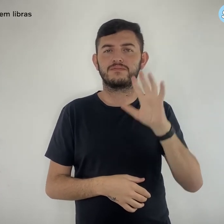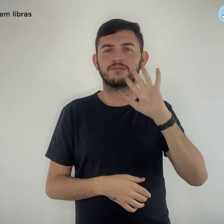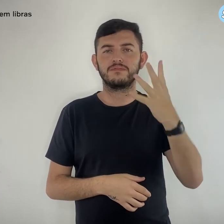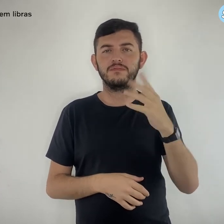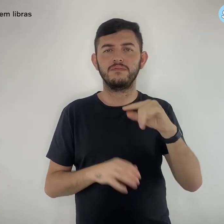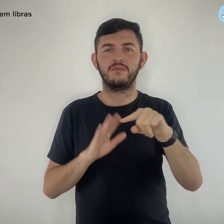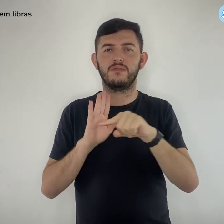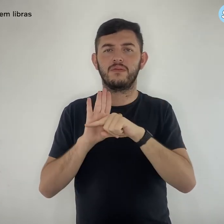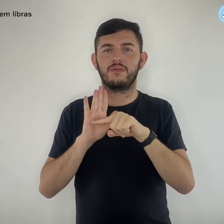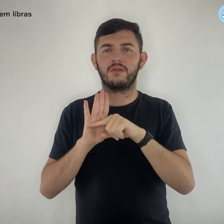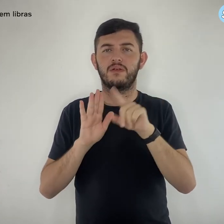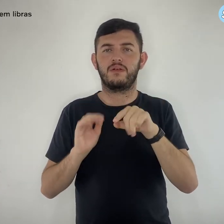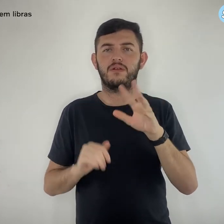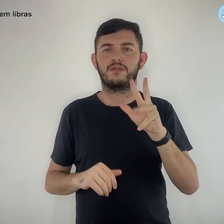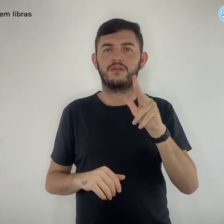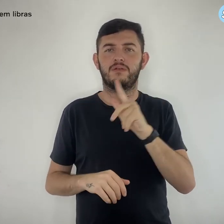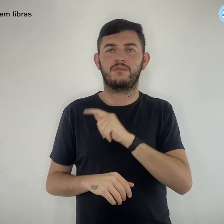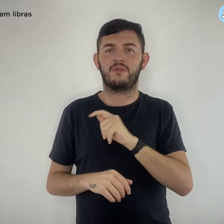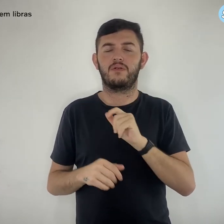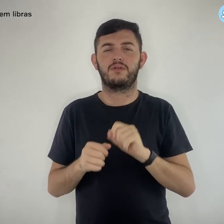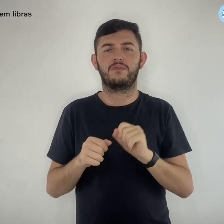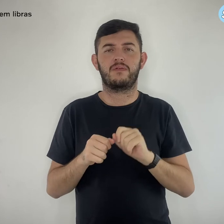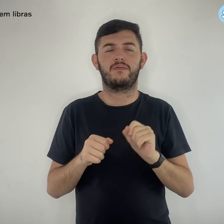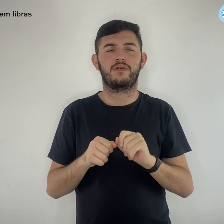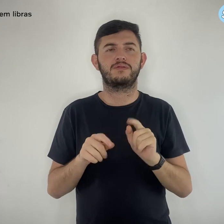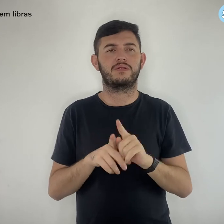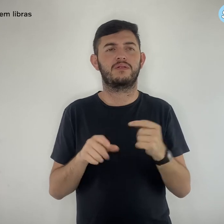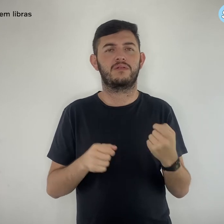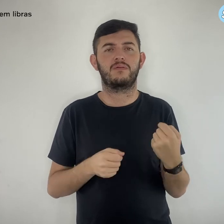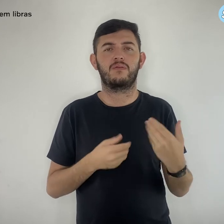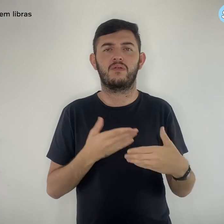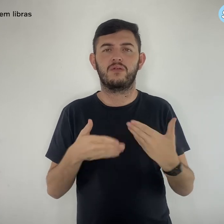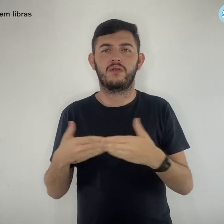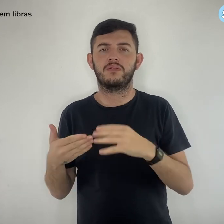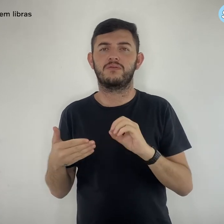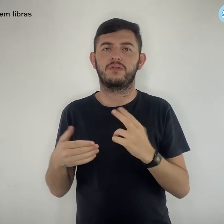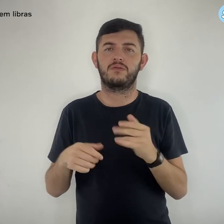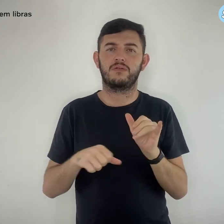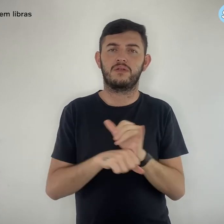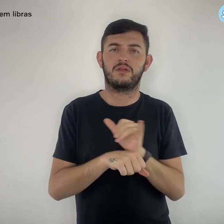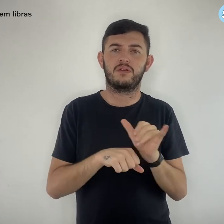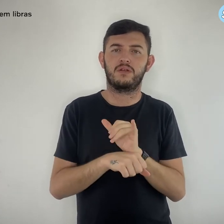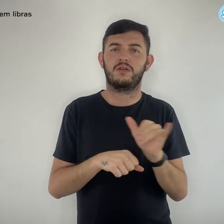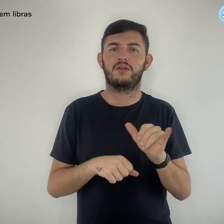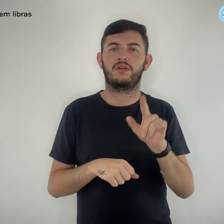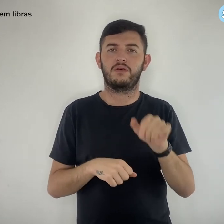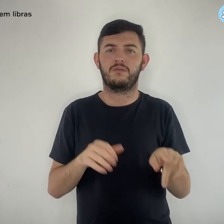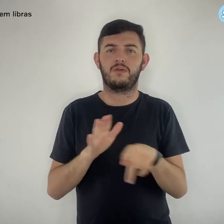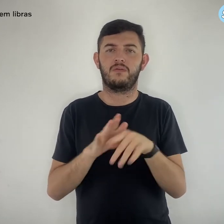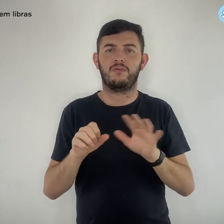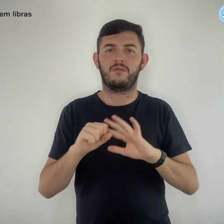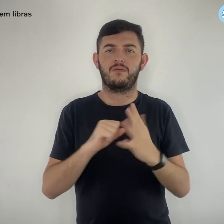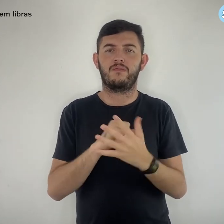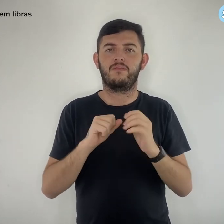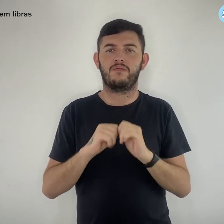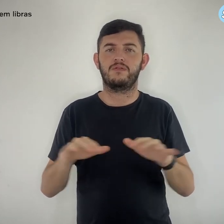negativos devido à demora na realização dos procedimentos contra a Covid-19.